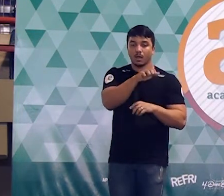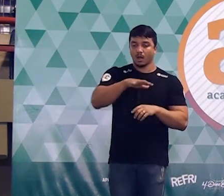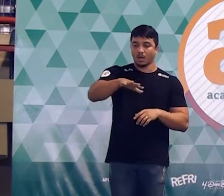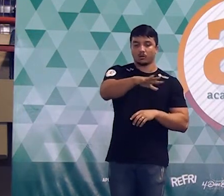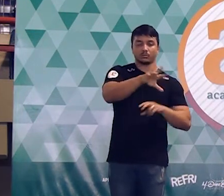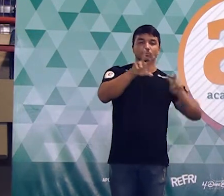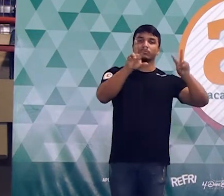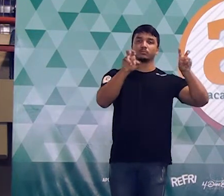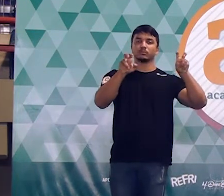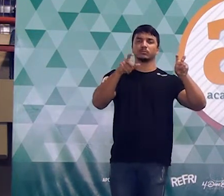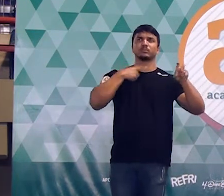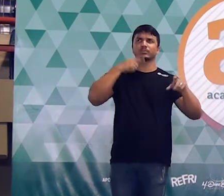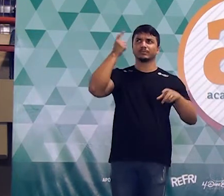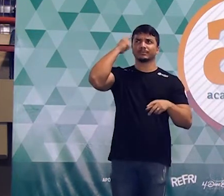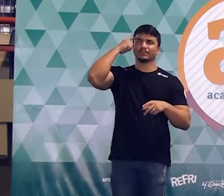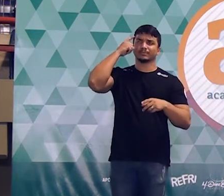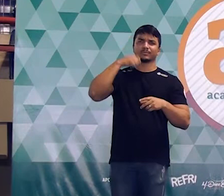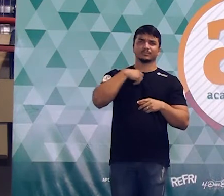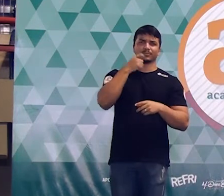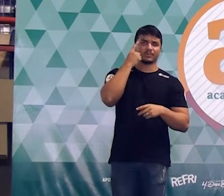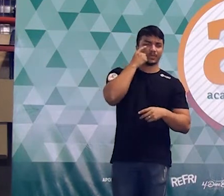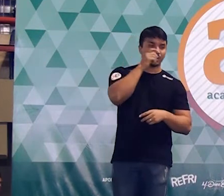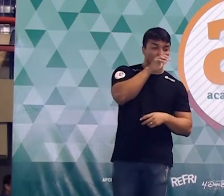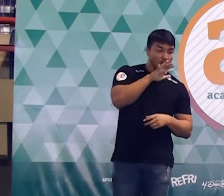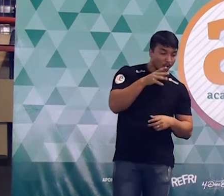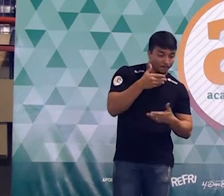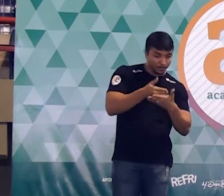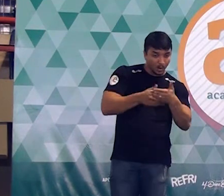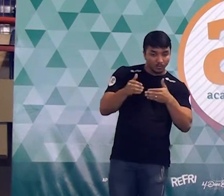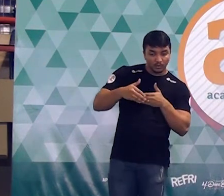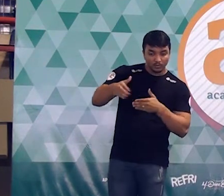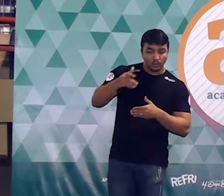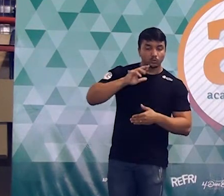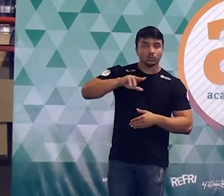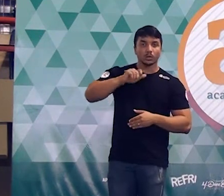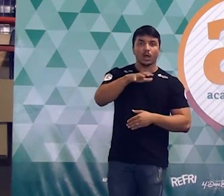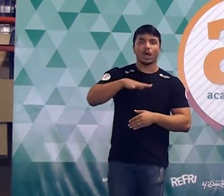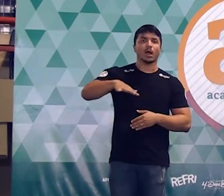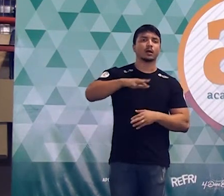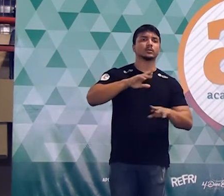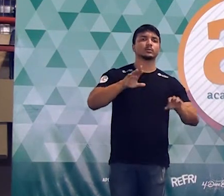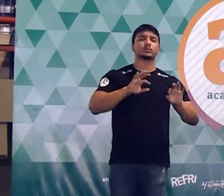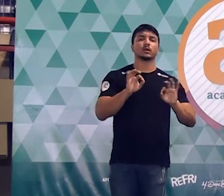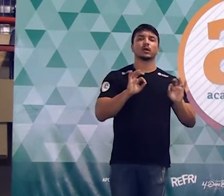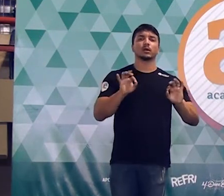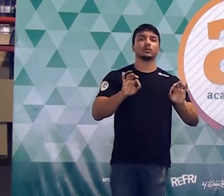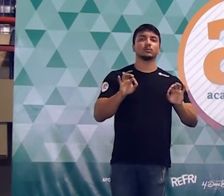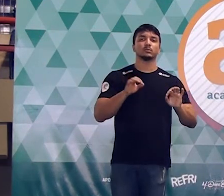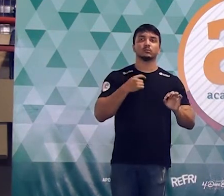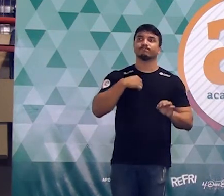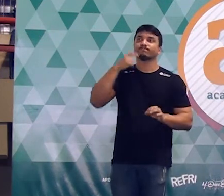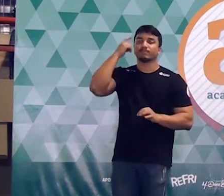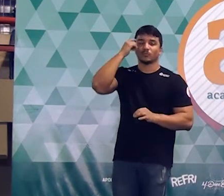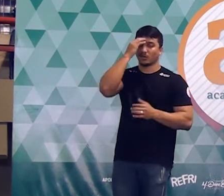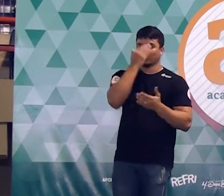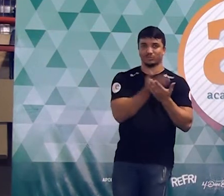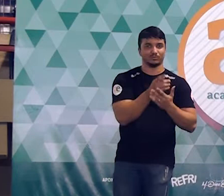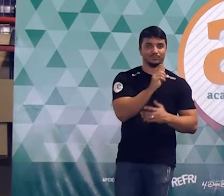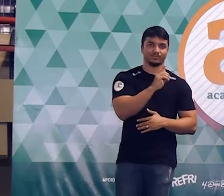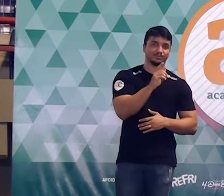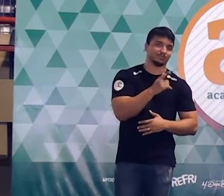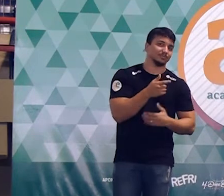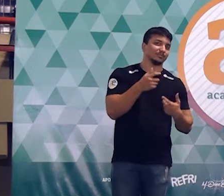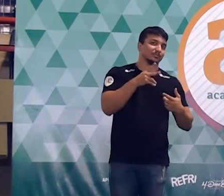áreas. Alexandre, já pensou se na prova desse ano não cair questão de área? Pessoal, tô pensando, mas eu não consigo acreditar que isso vai